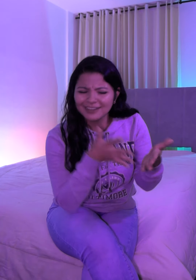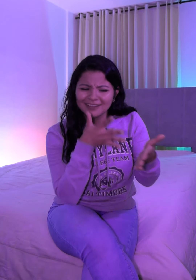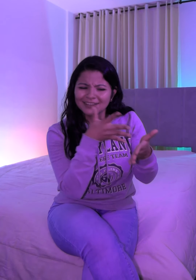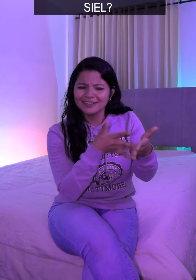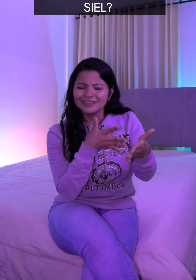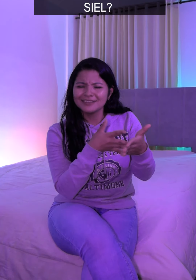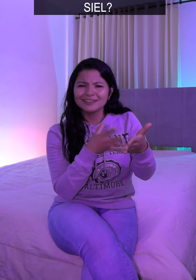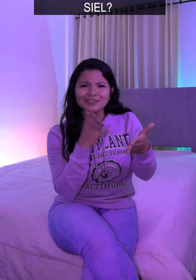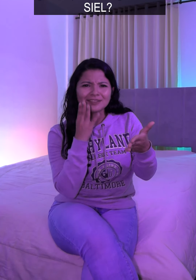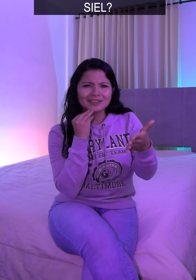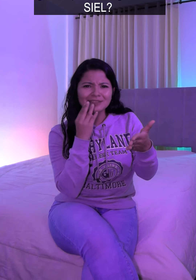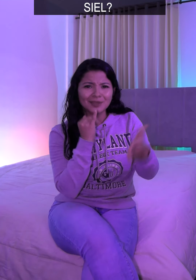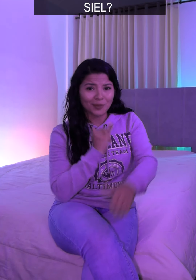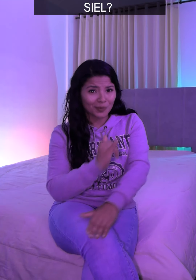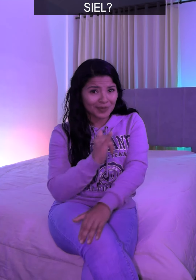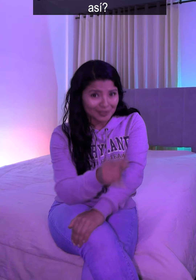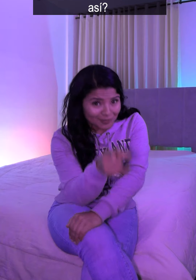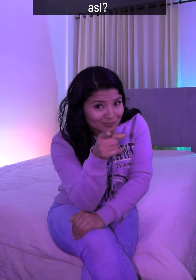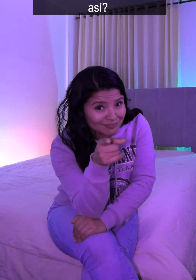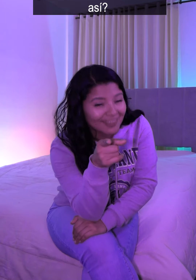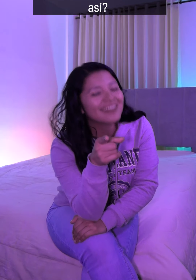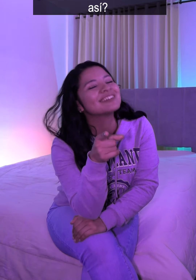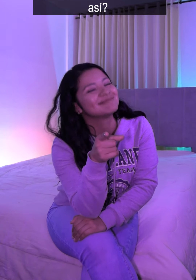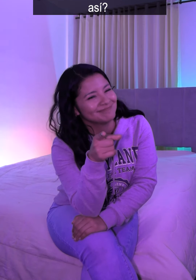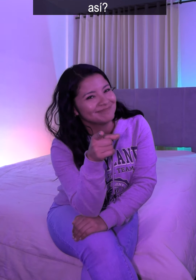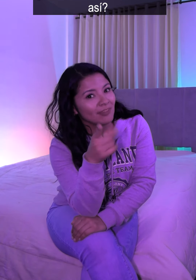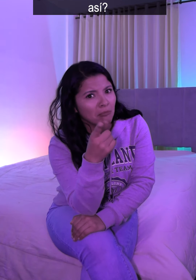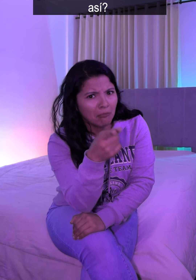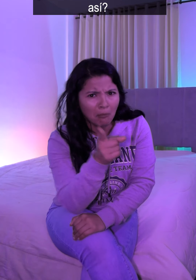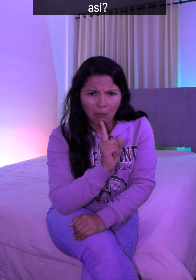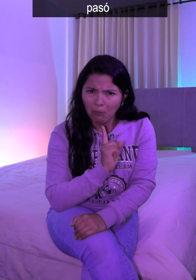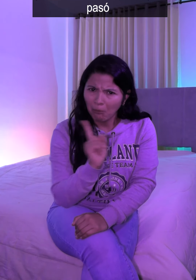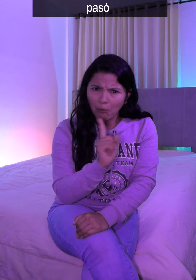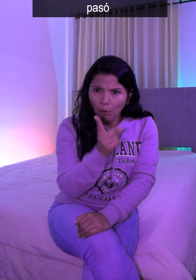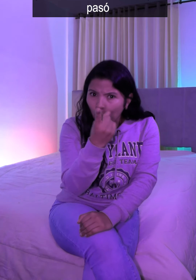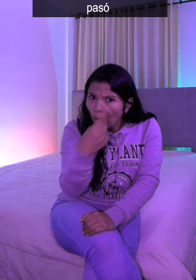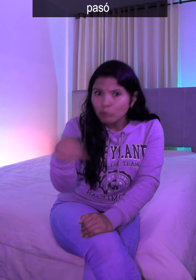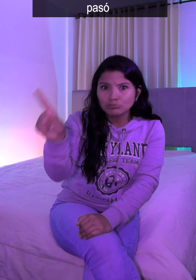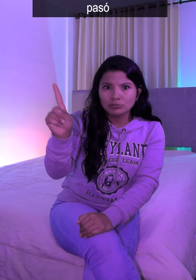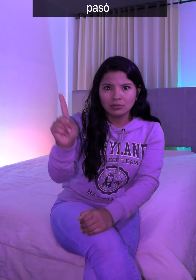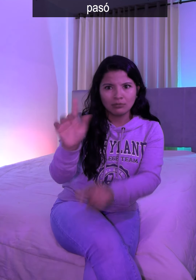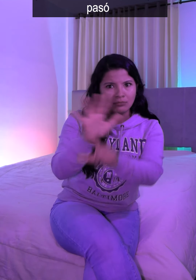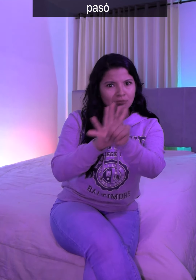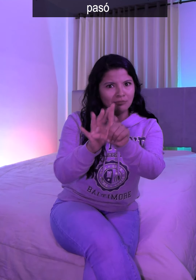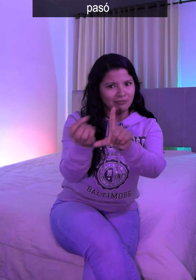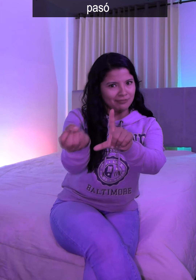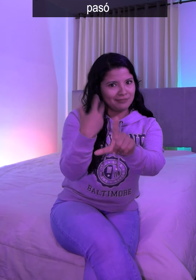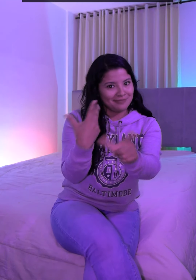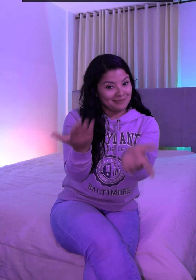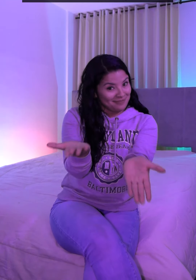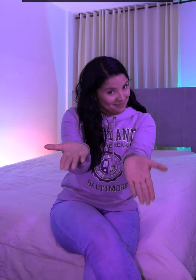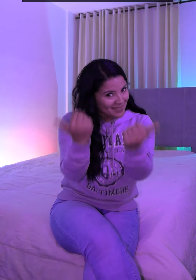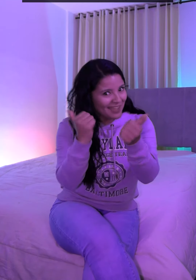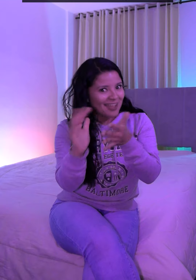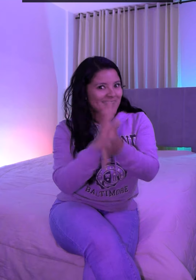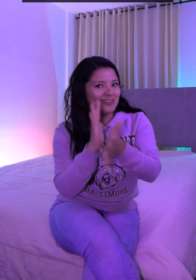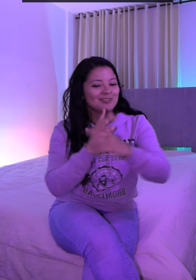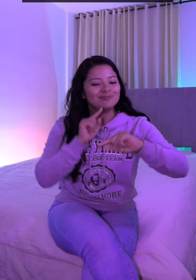¿Te ha pasado algo con el Ciel? ¿O sabes de una situación así? Cuéntame. Cuéntame qué pasó en los comentarios o por video.